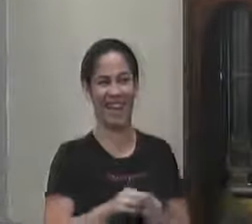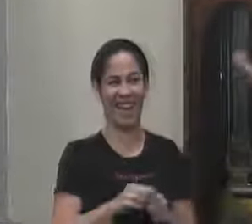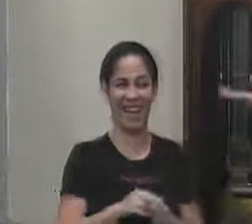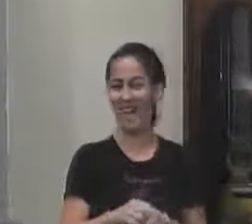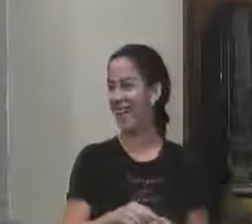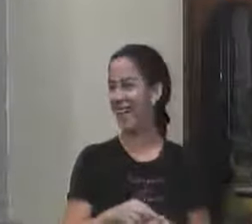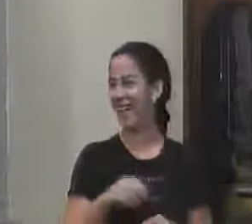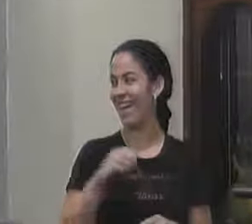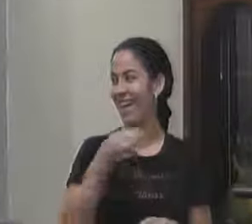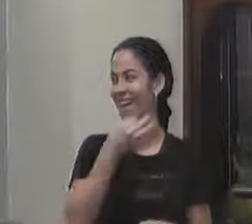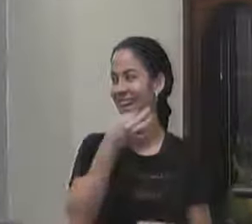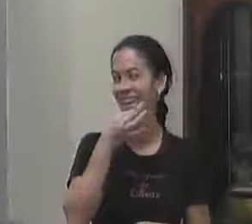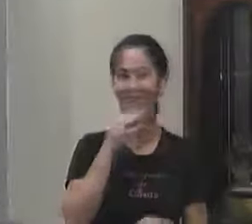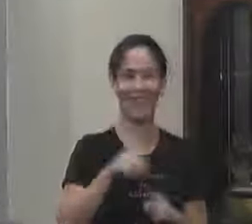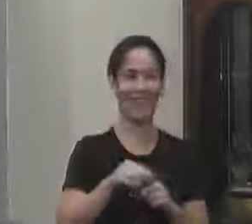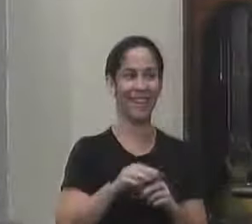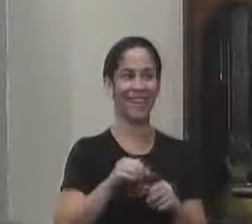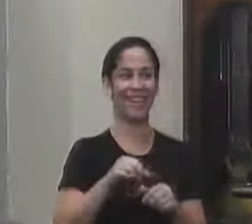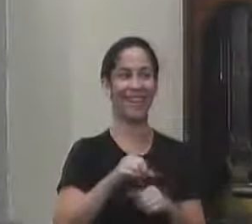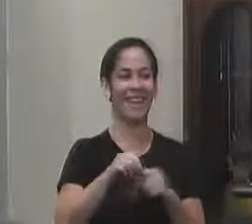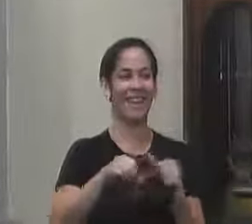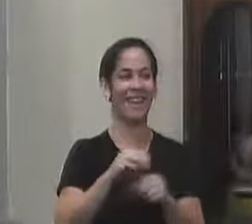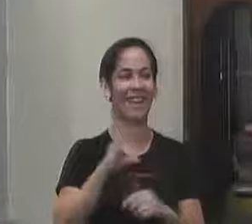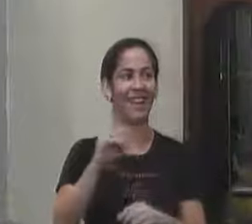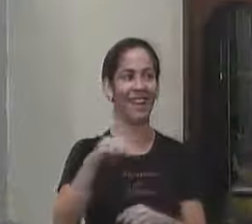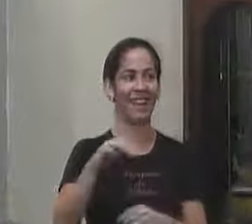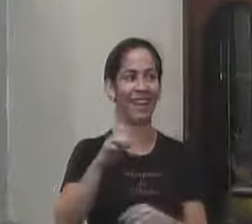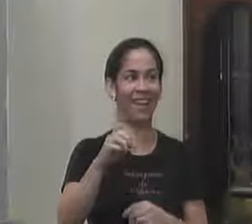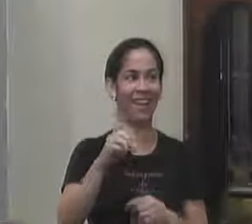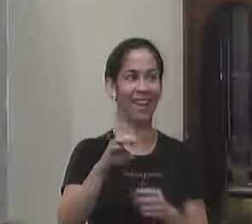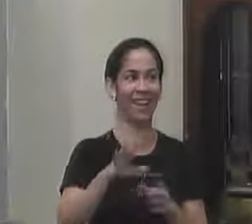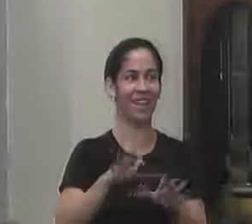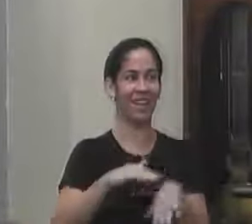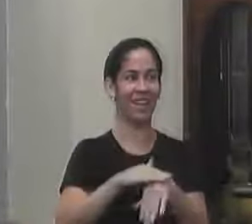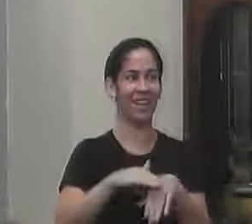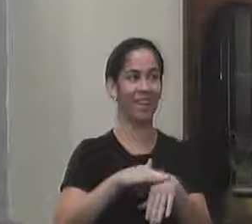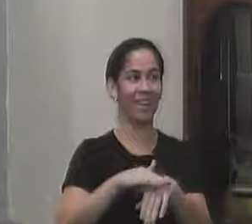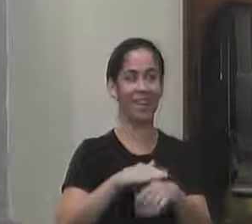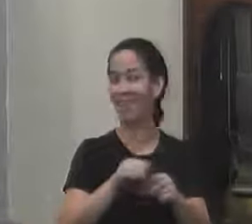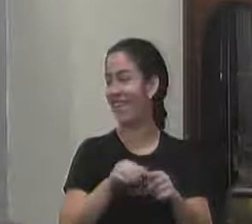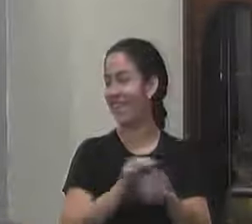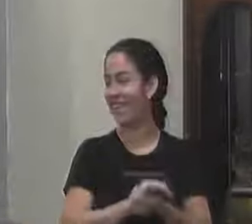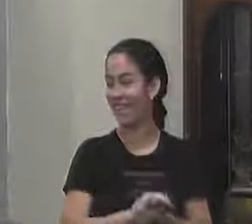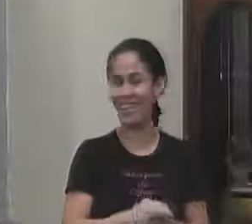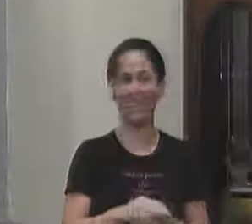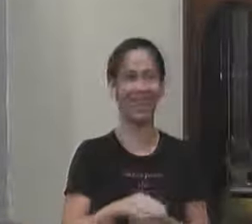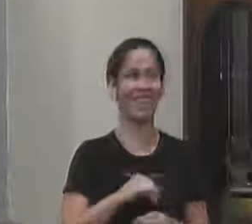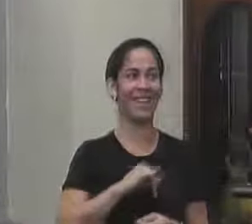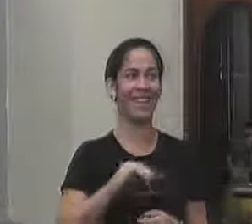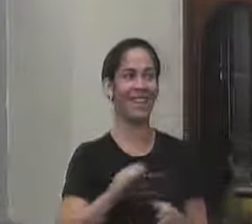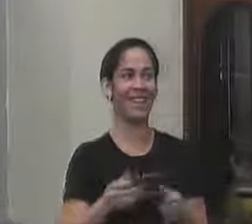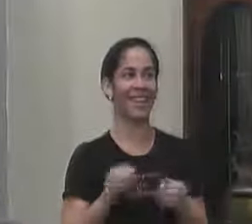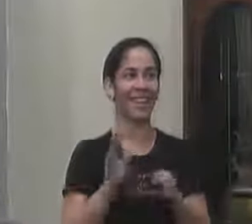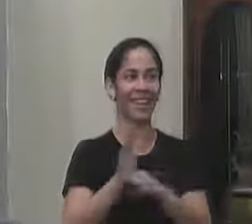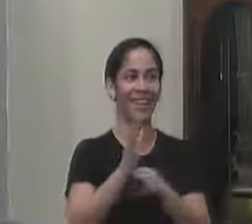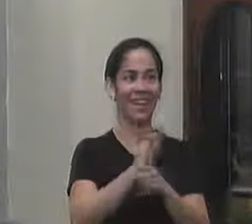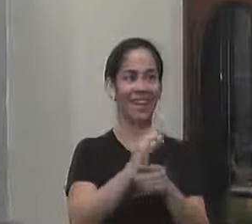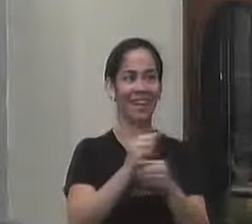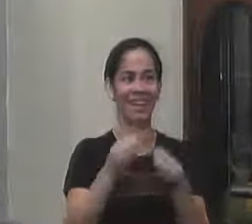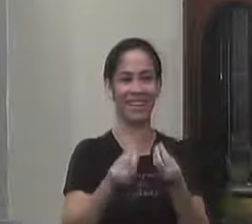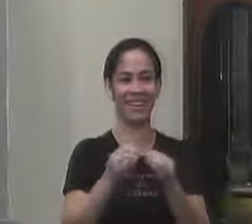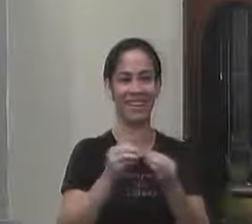a gente foi lá na troca de comando e eu já dei a minha conversada lá para ver se ele se ele completa lá alguma